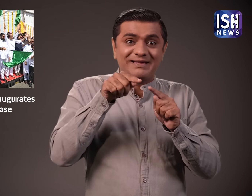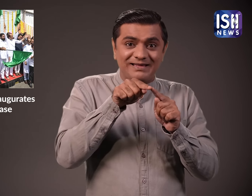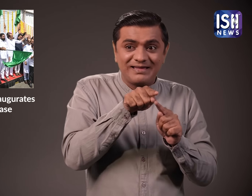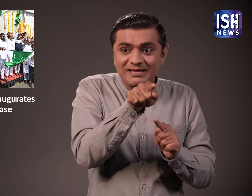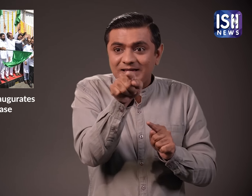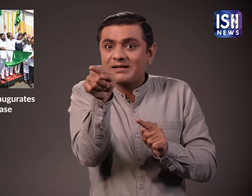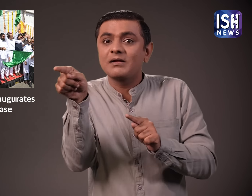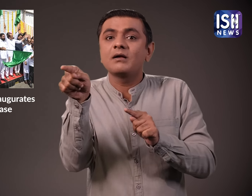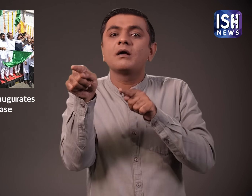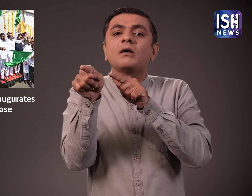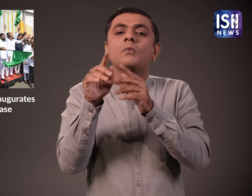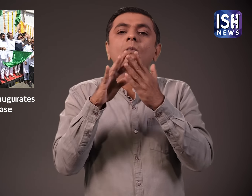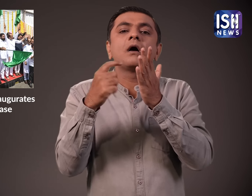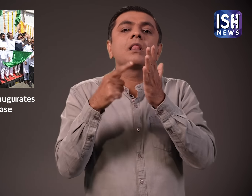तक बन कर तयार हो जाएगा